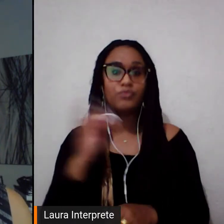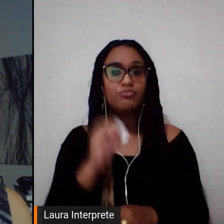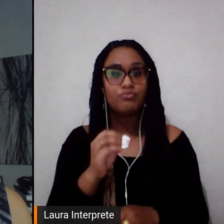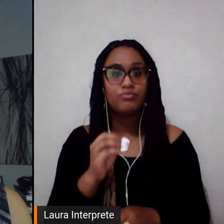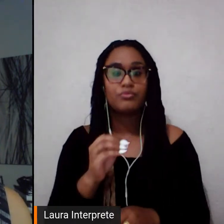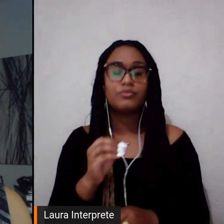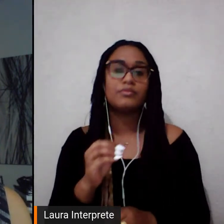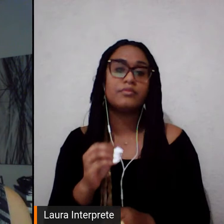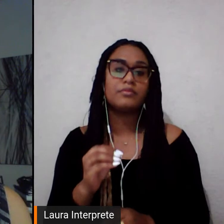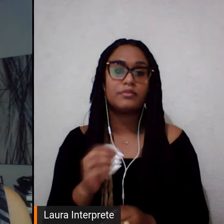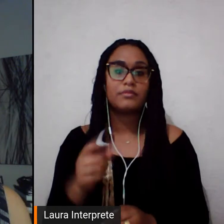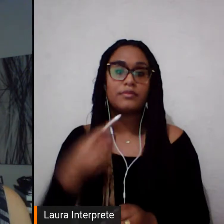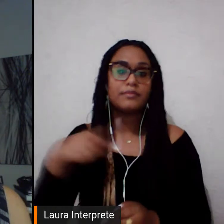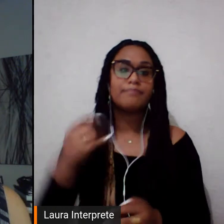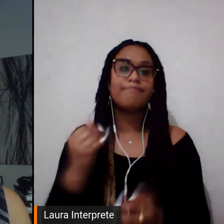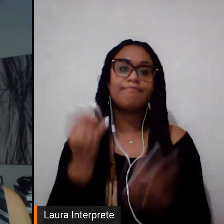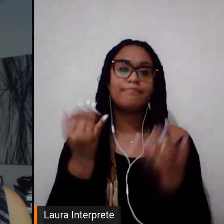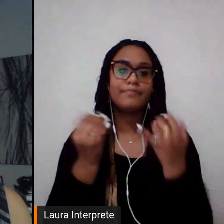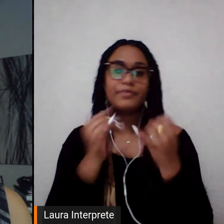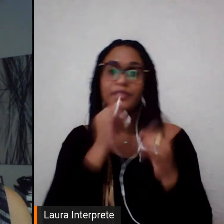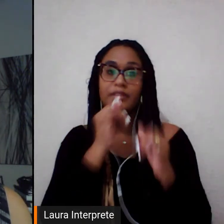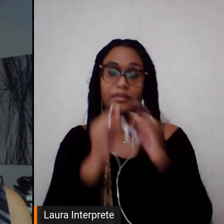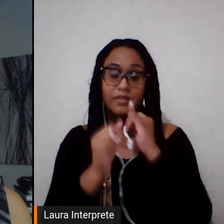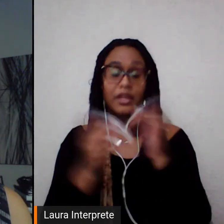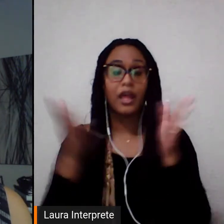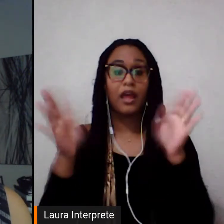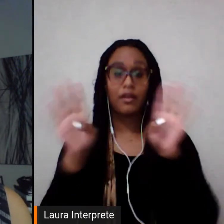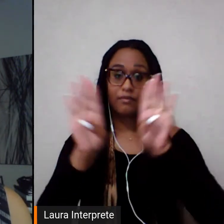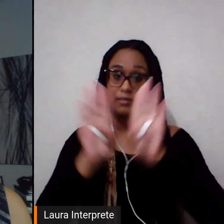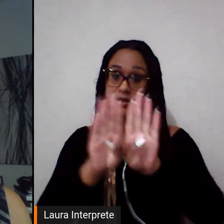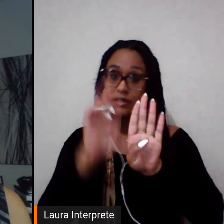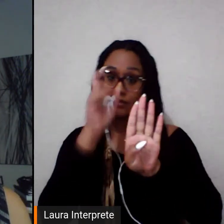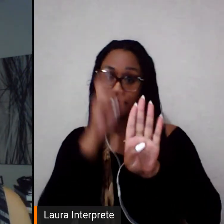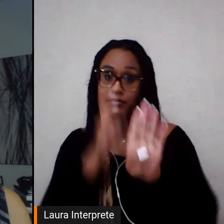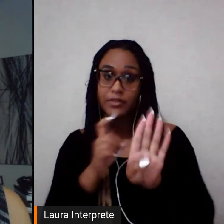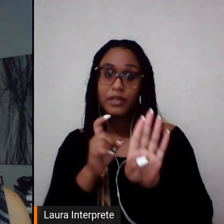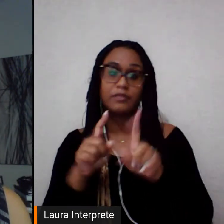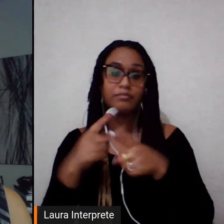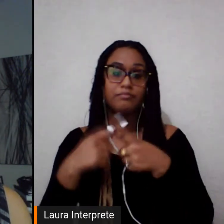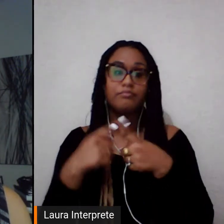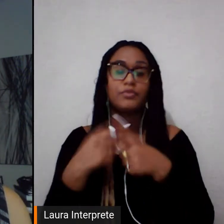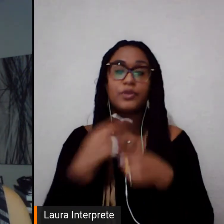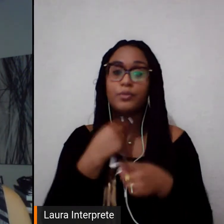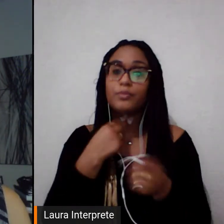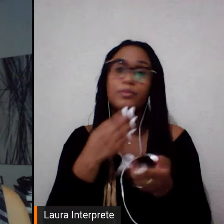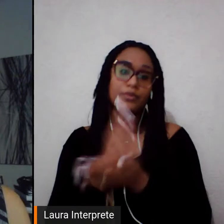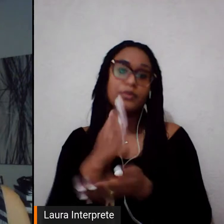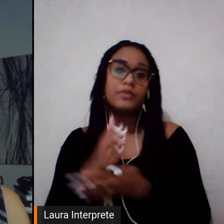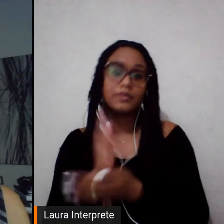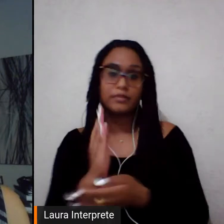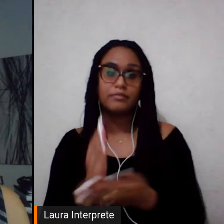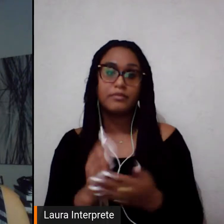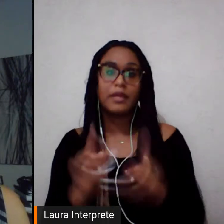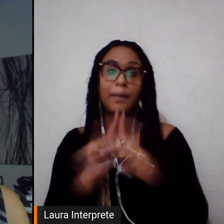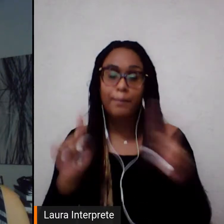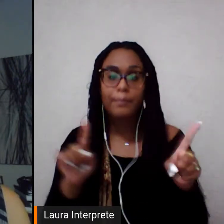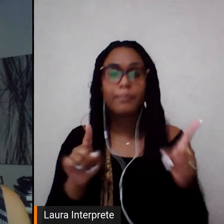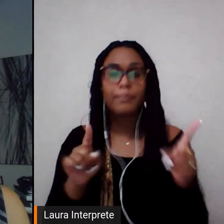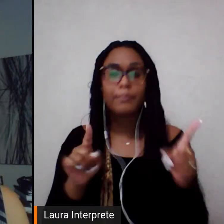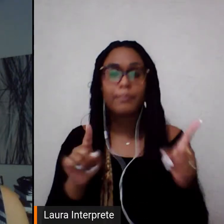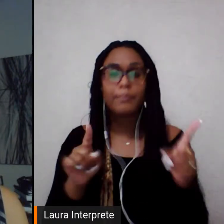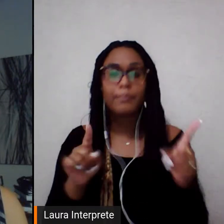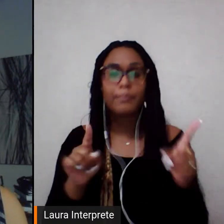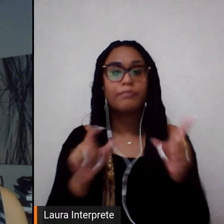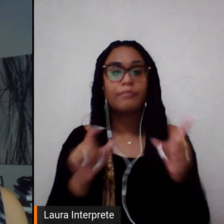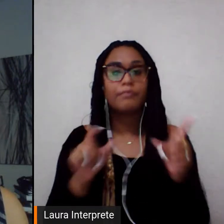informar que a gente segue fechado, devido à fase de restrição em São Paulo, mas a programação segue firme